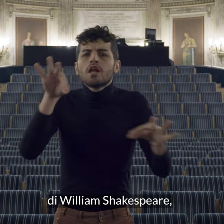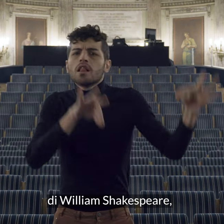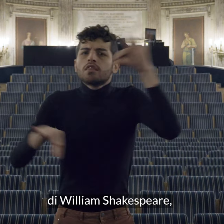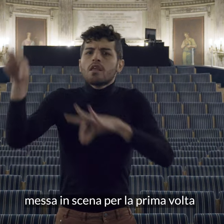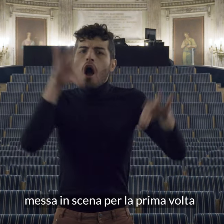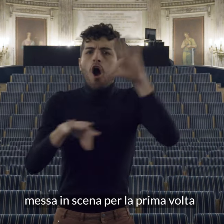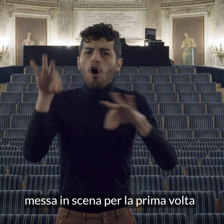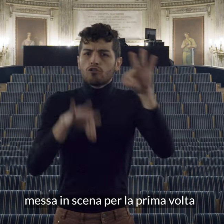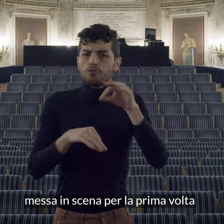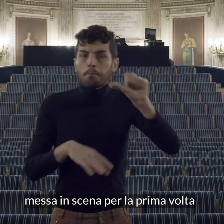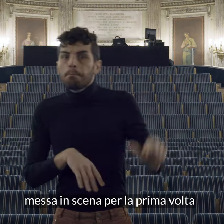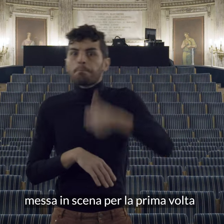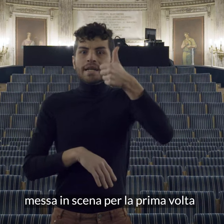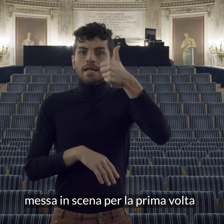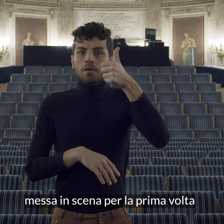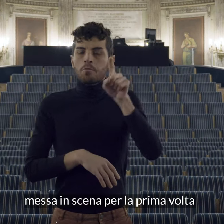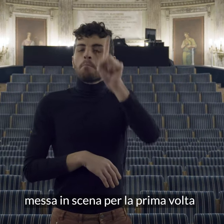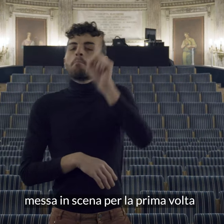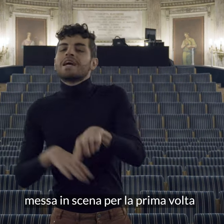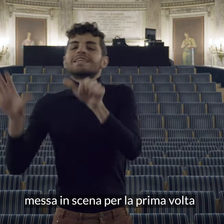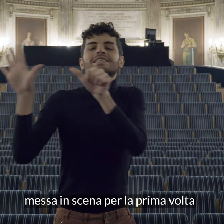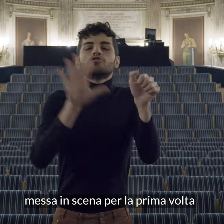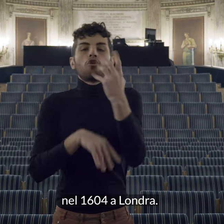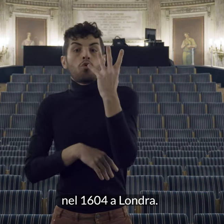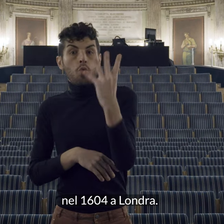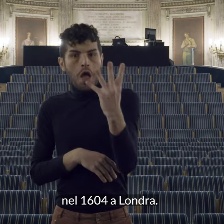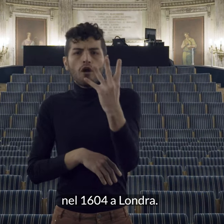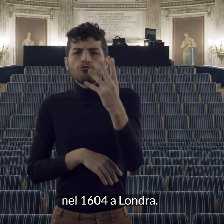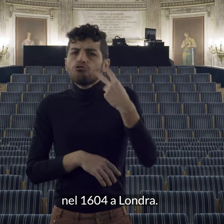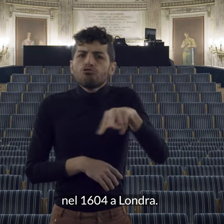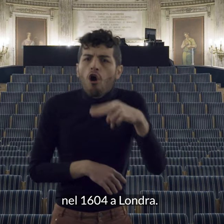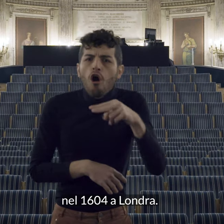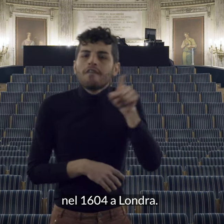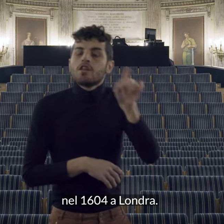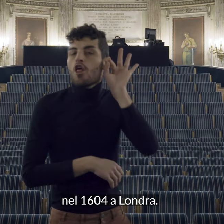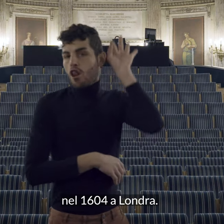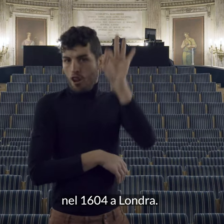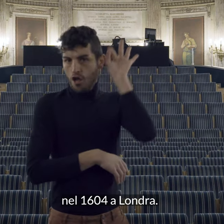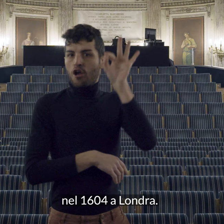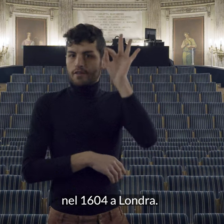messa in scena per la prima volta nel 1604 a londra